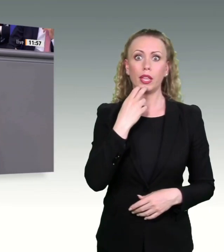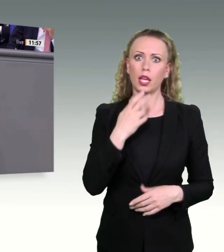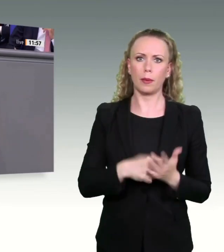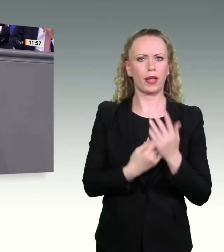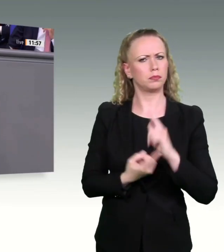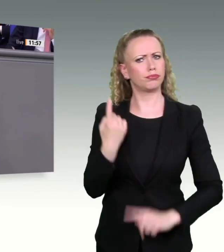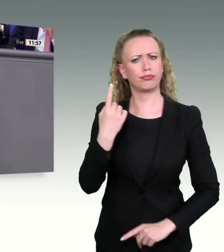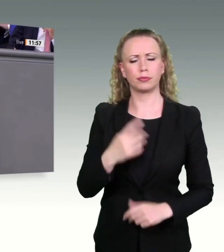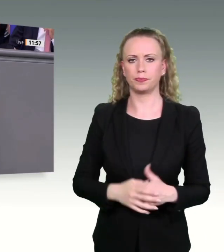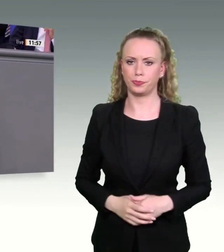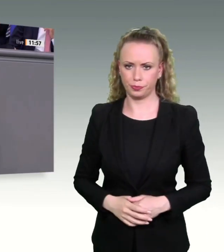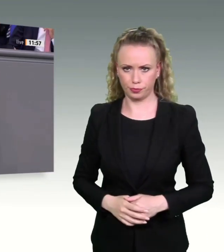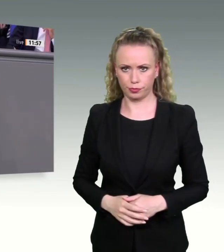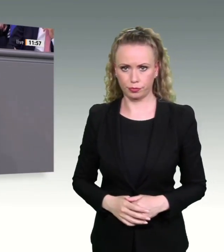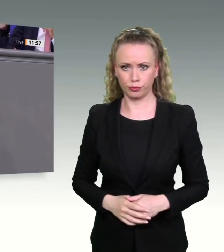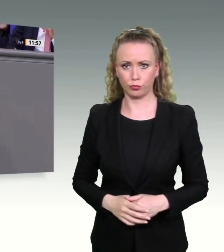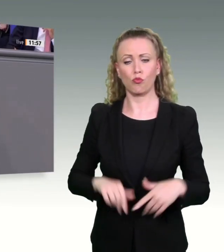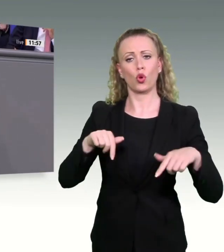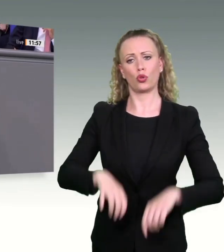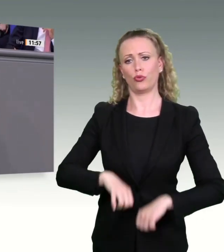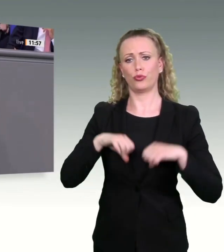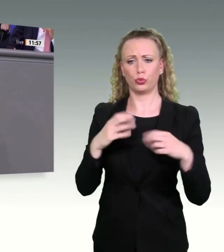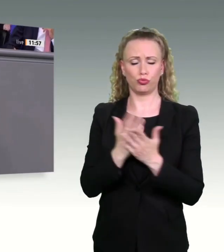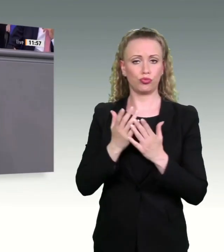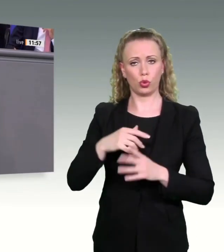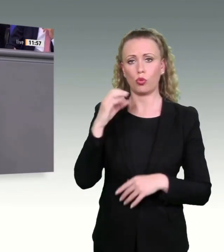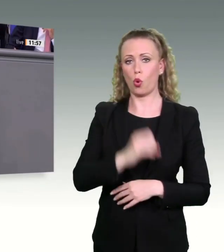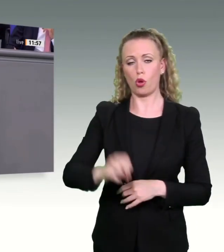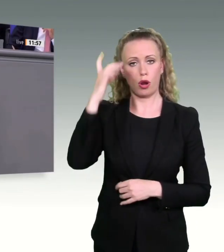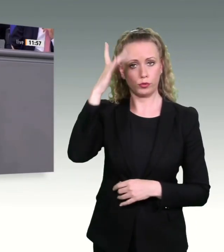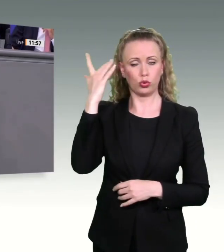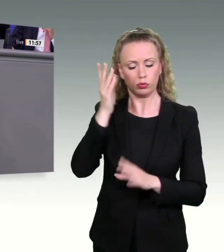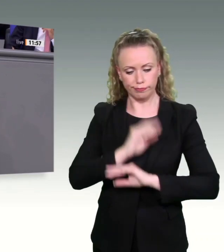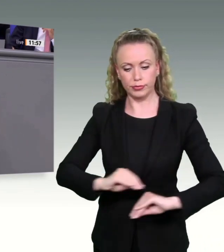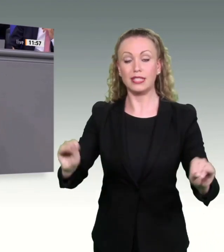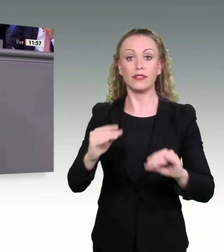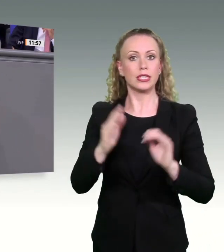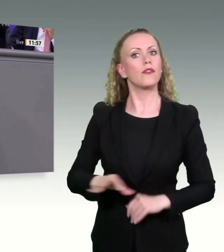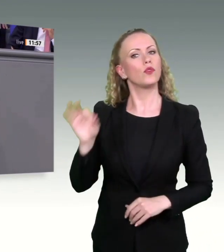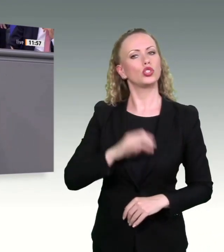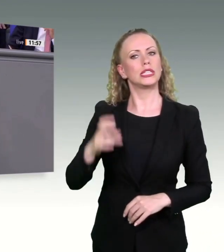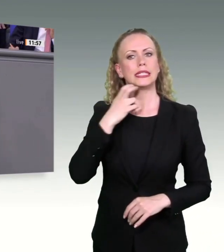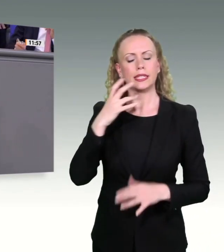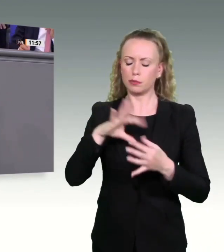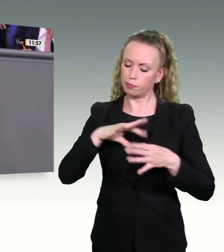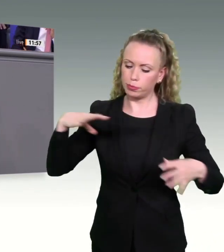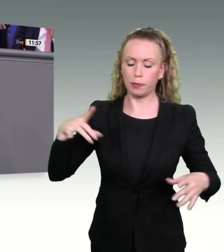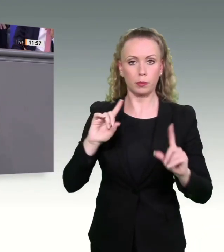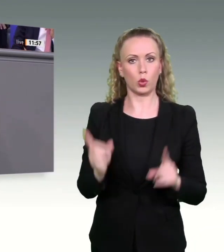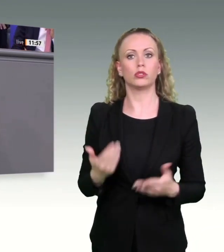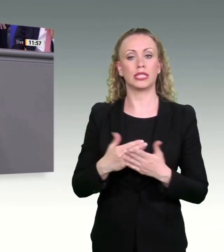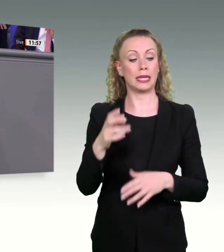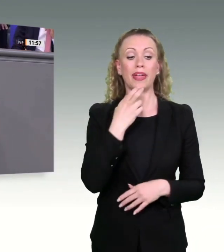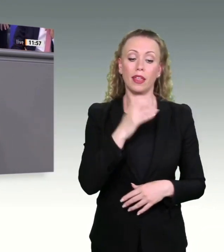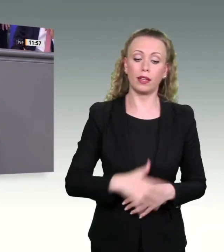langfristig der einzig vernünftige Weg die Unabhängigkeit von fossiler Energie ist und der Weg in die Energiesouveränität.